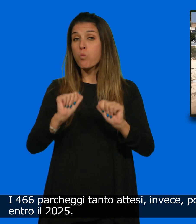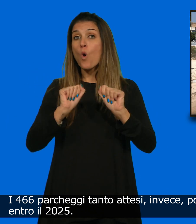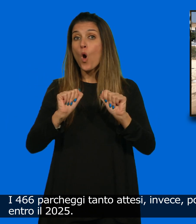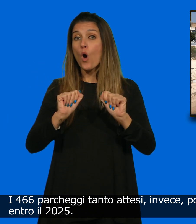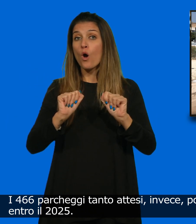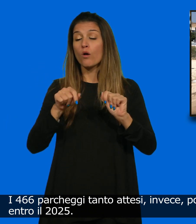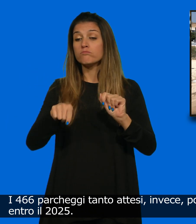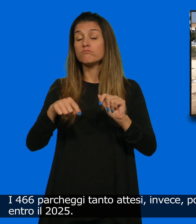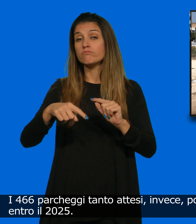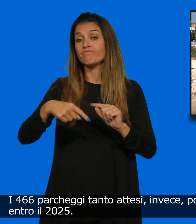entro il 2025